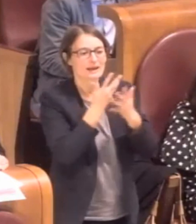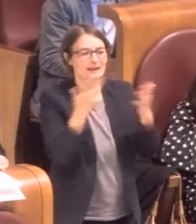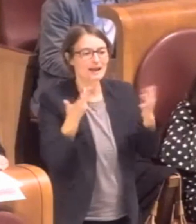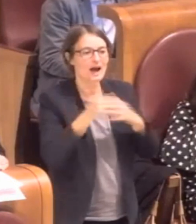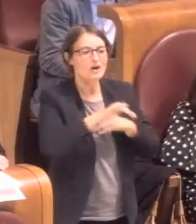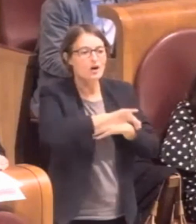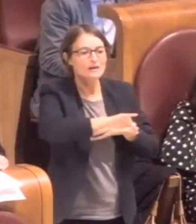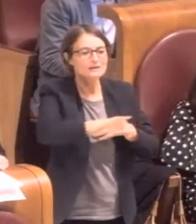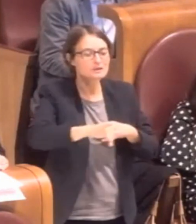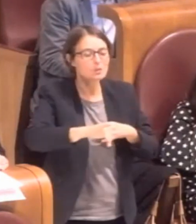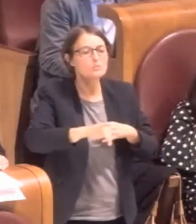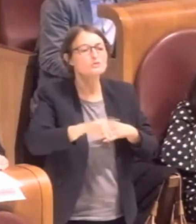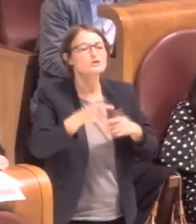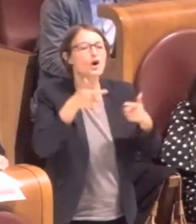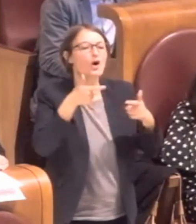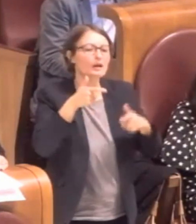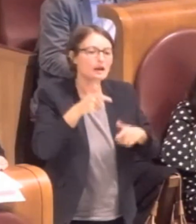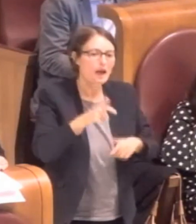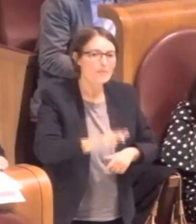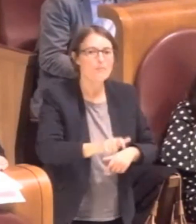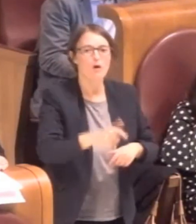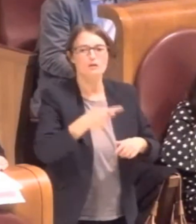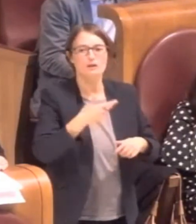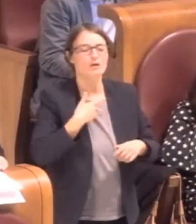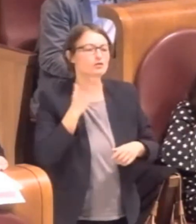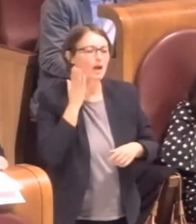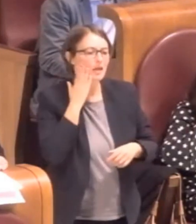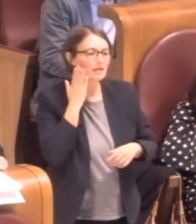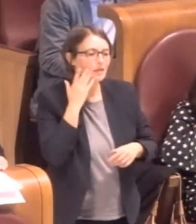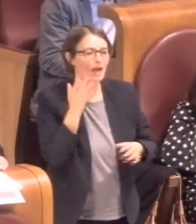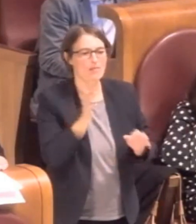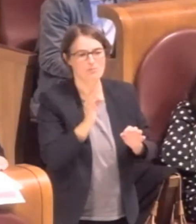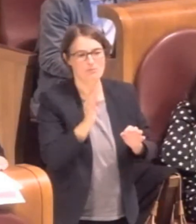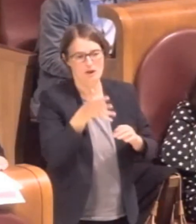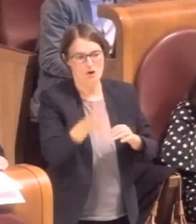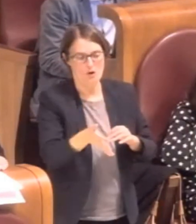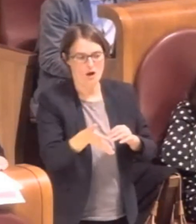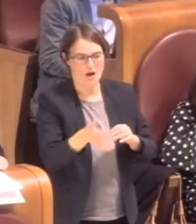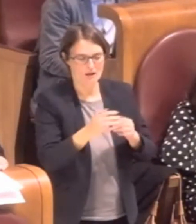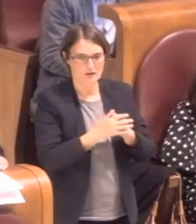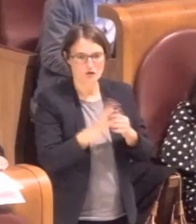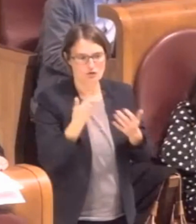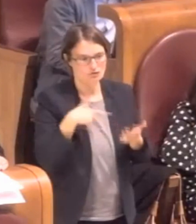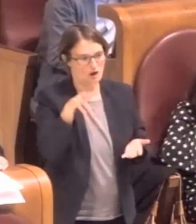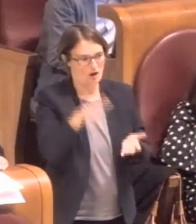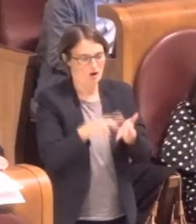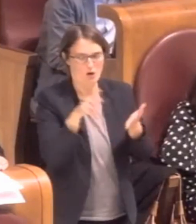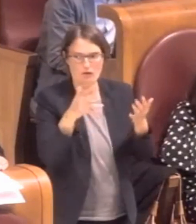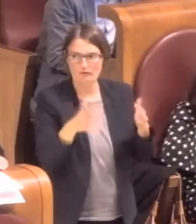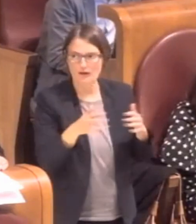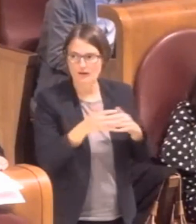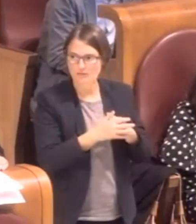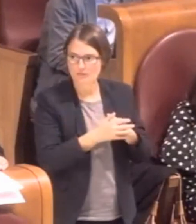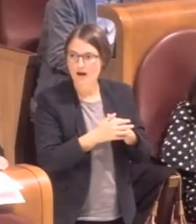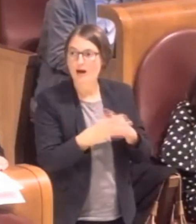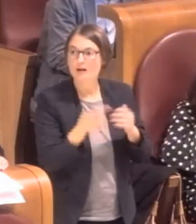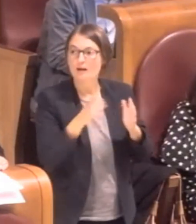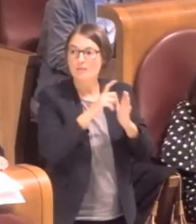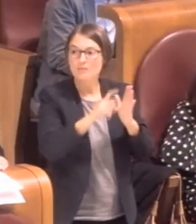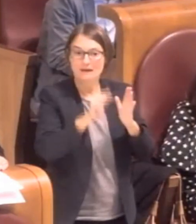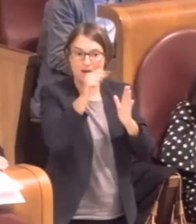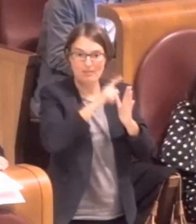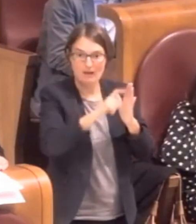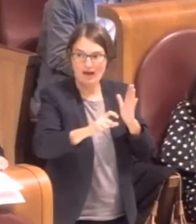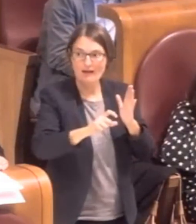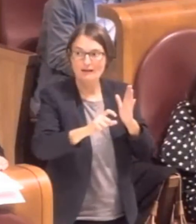accertate in via definitiva. La prima fattispecie riguarda infatti le posizioni debitorie divenute